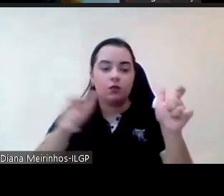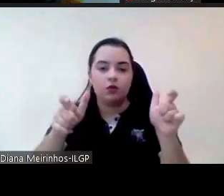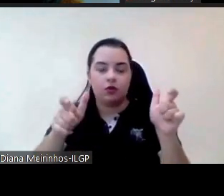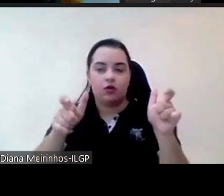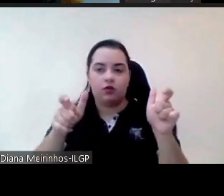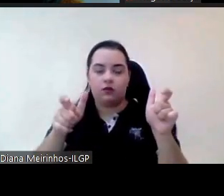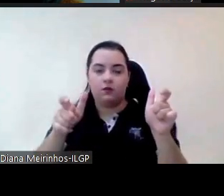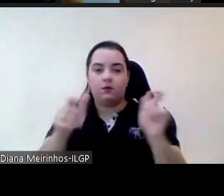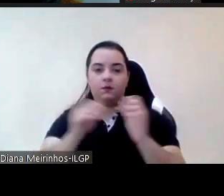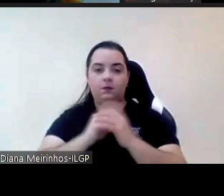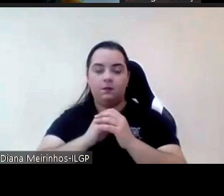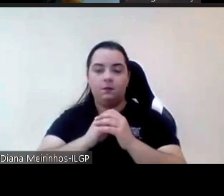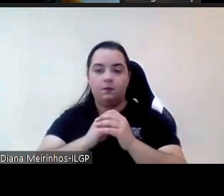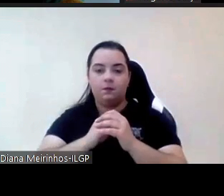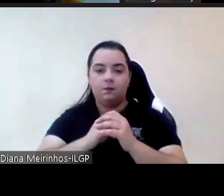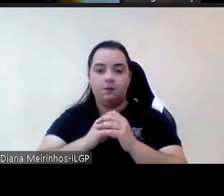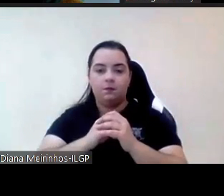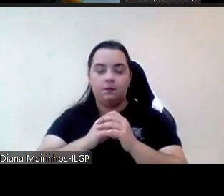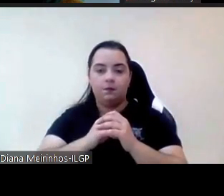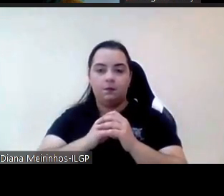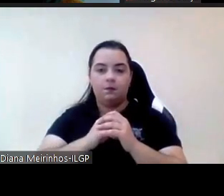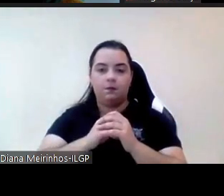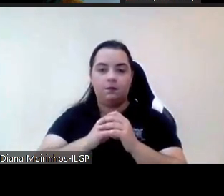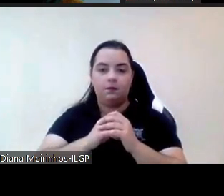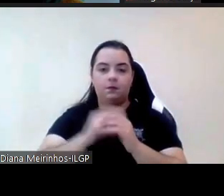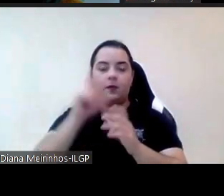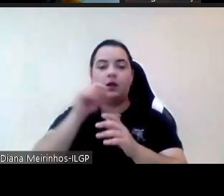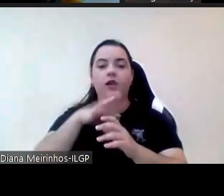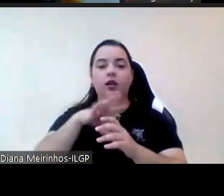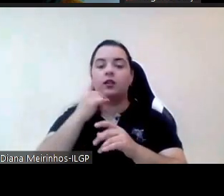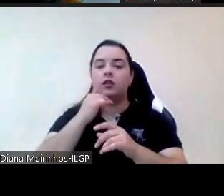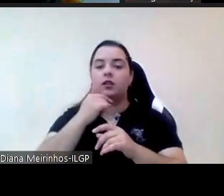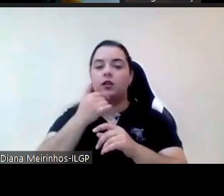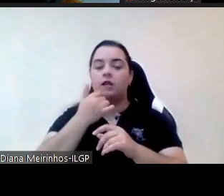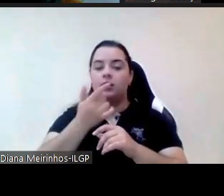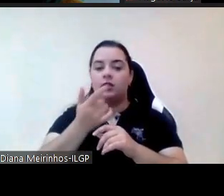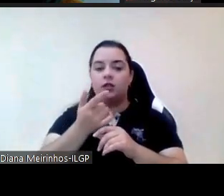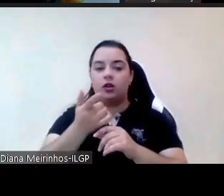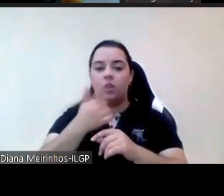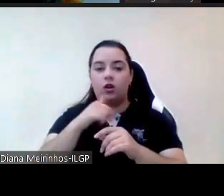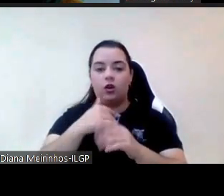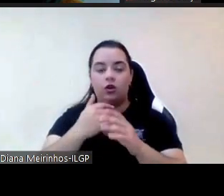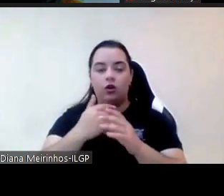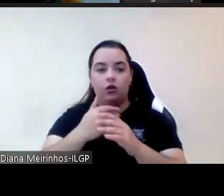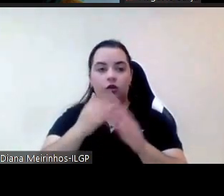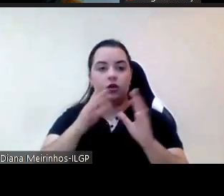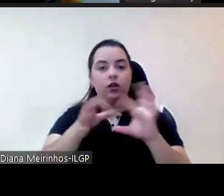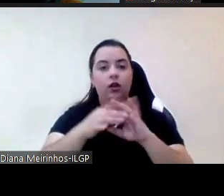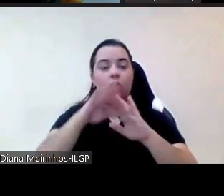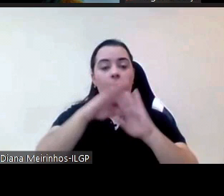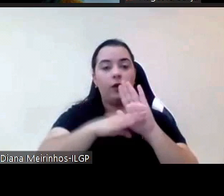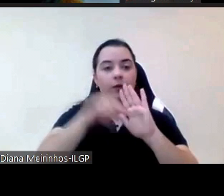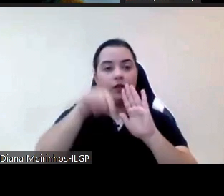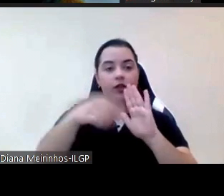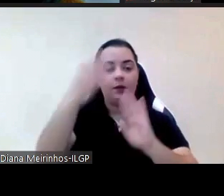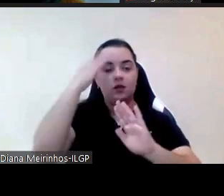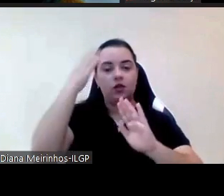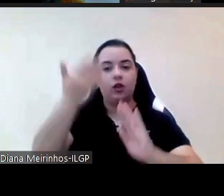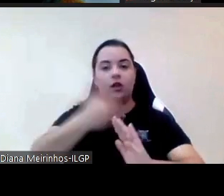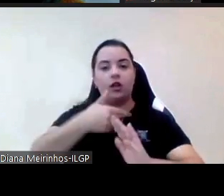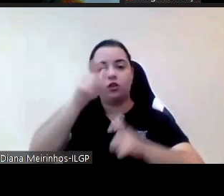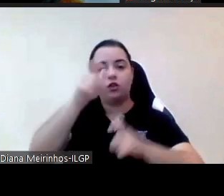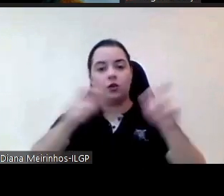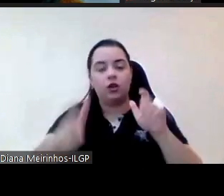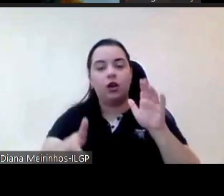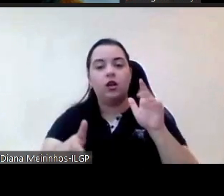também que nós criámos o âmbito deste programa de capacitação em direitos humanos criámos aquilo que